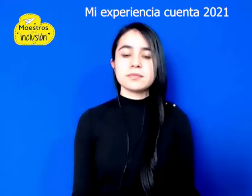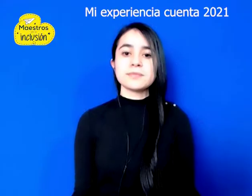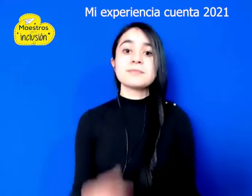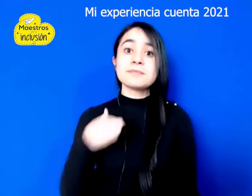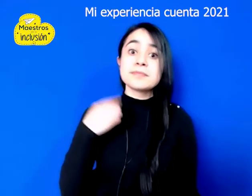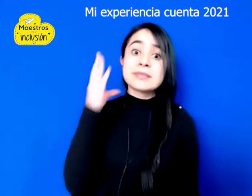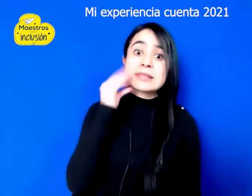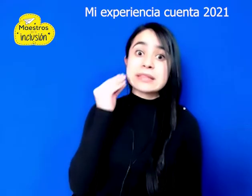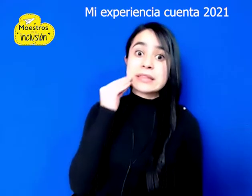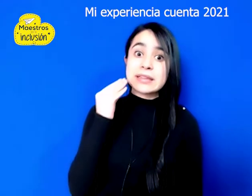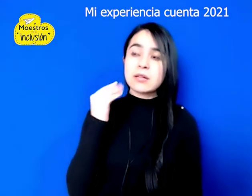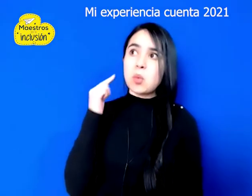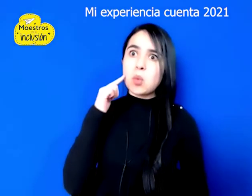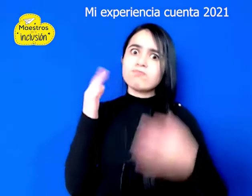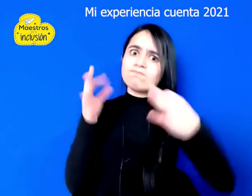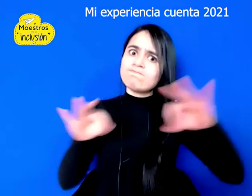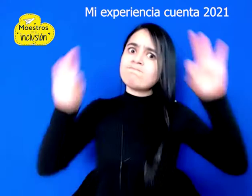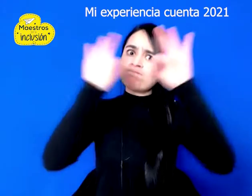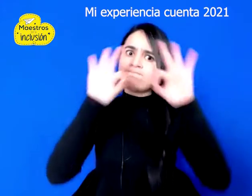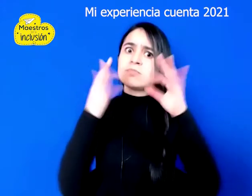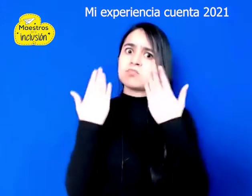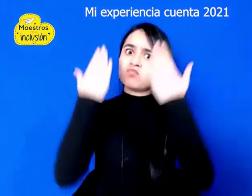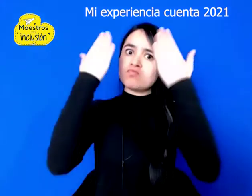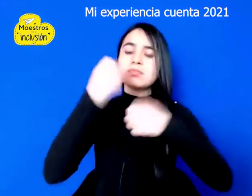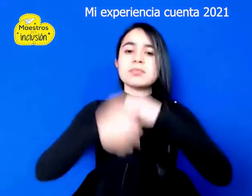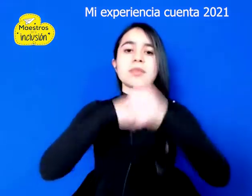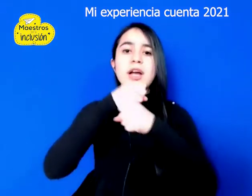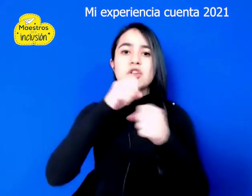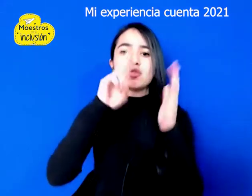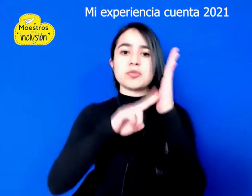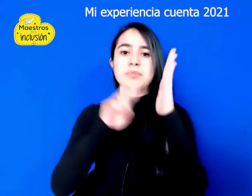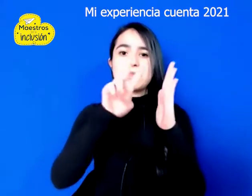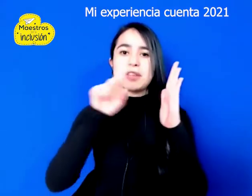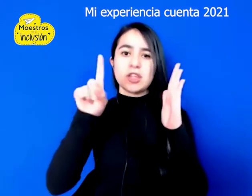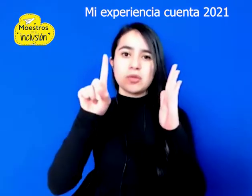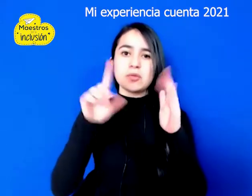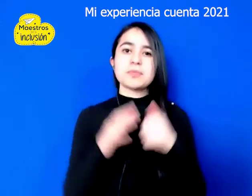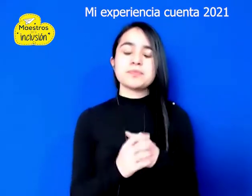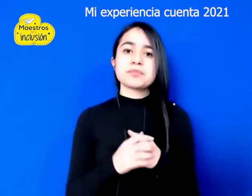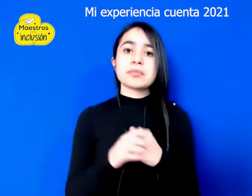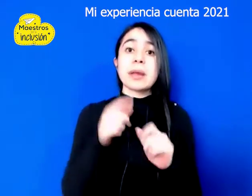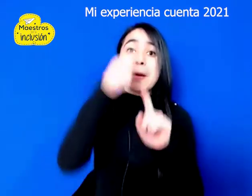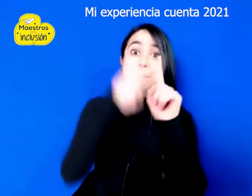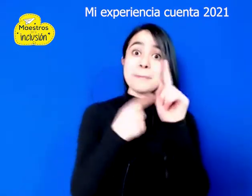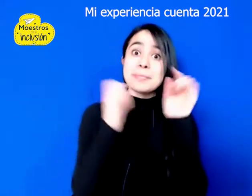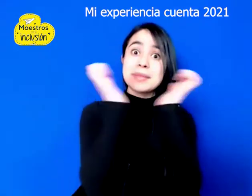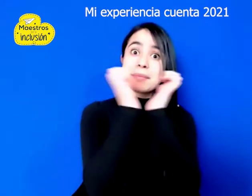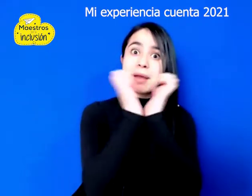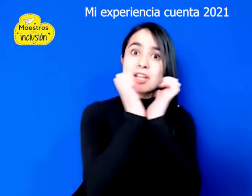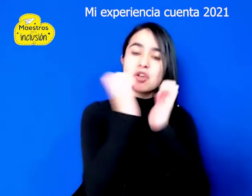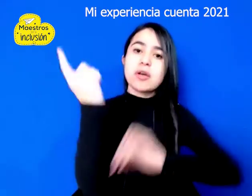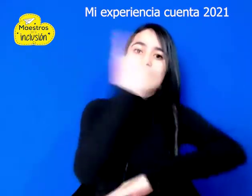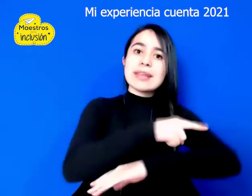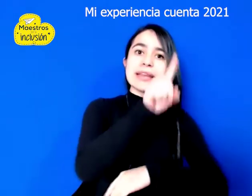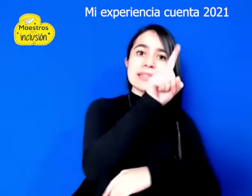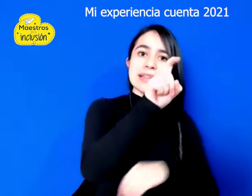mi experiencia cuenta dos mil veintiuno. Entre el seis y el quince de mayo